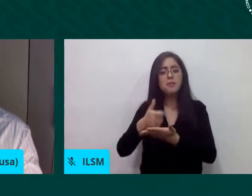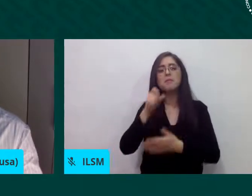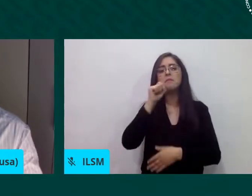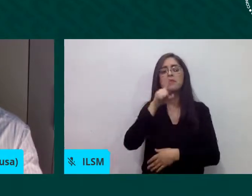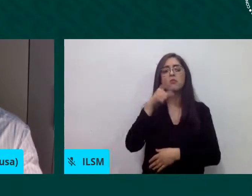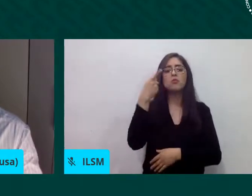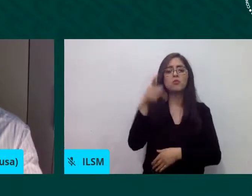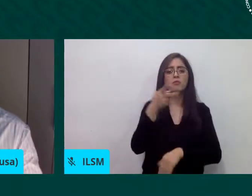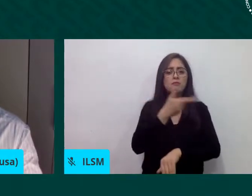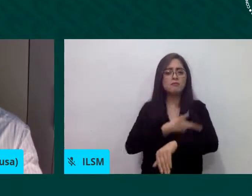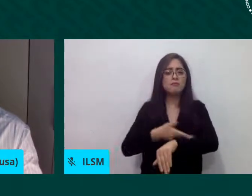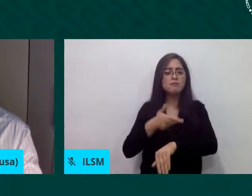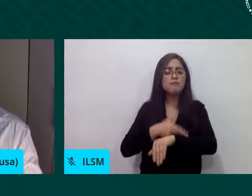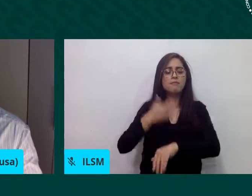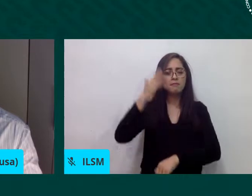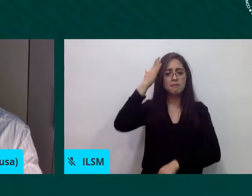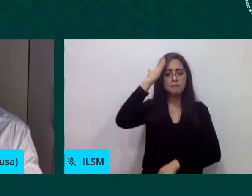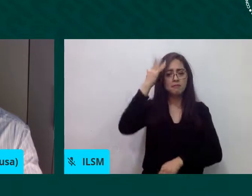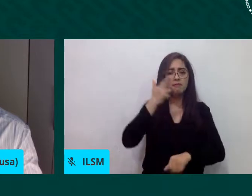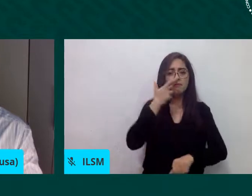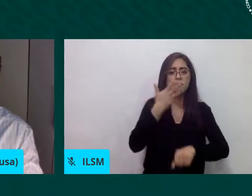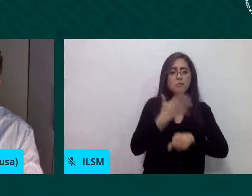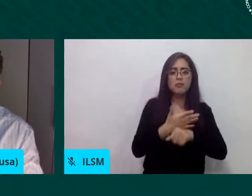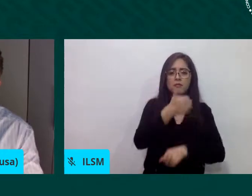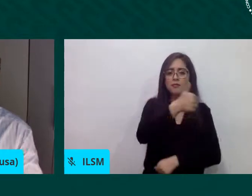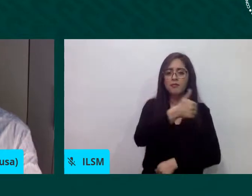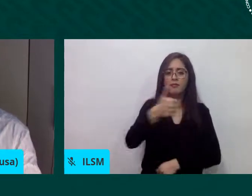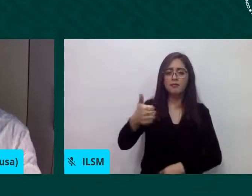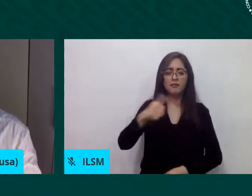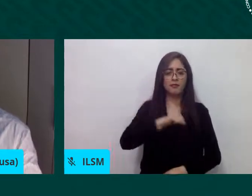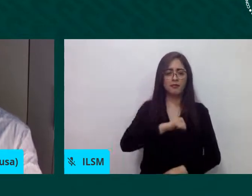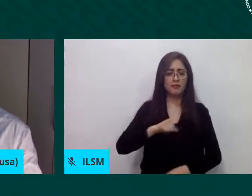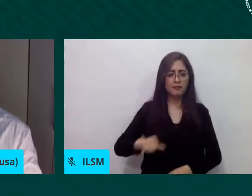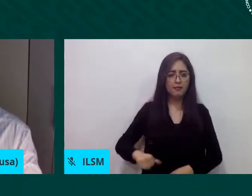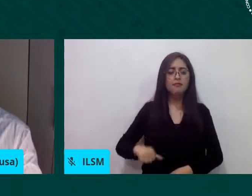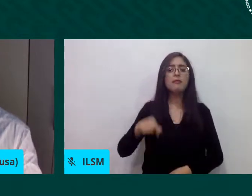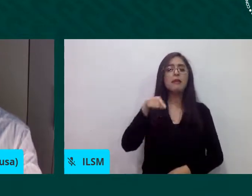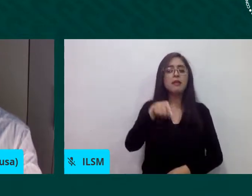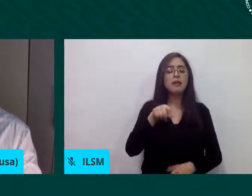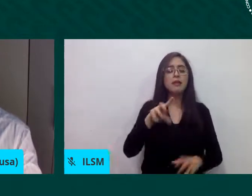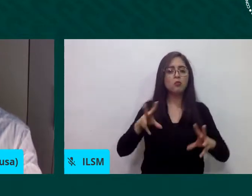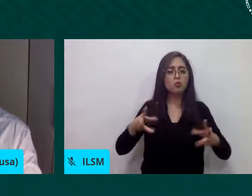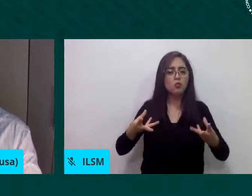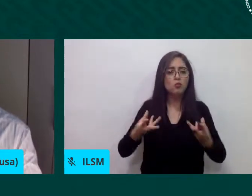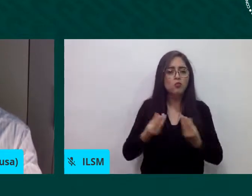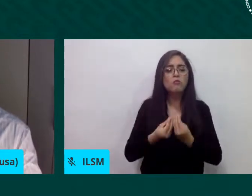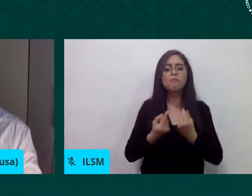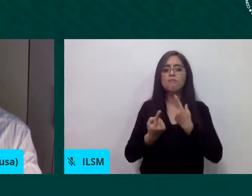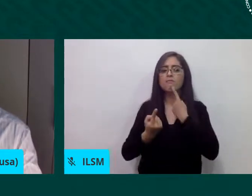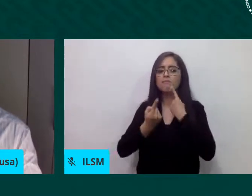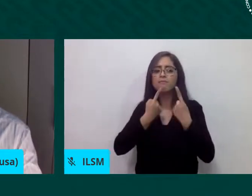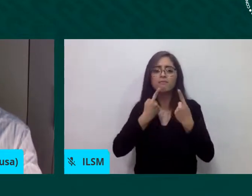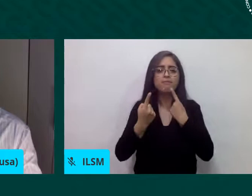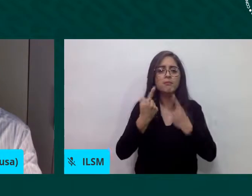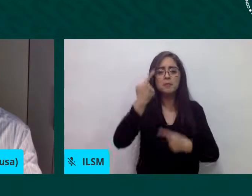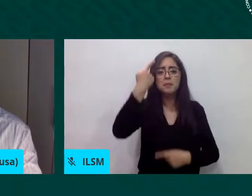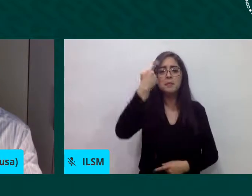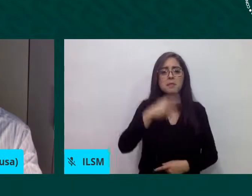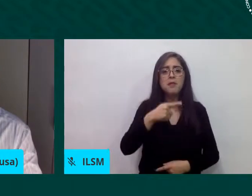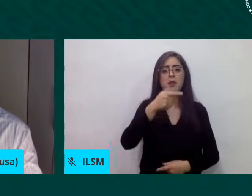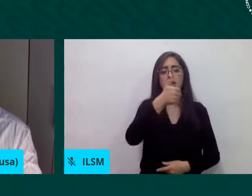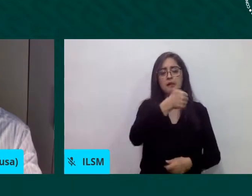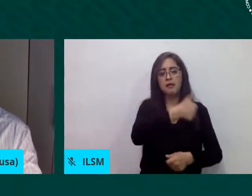proporciona un espacio de diálogo informal en el que los gobiernos locales podemos intercambiar con estados